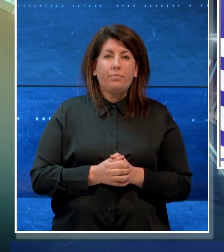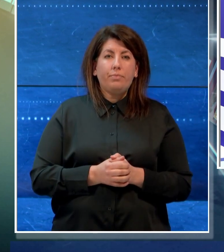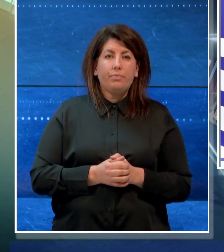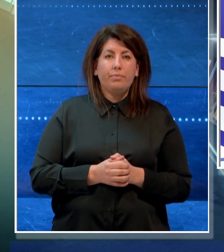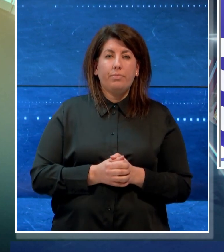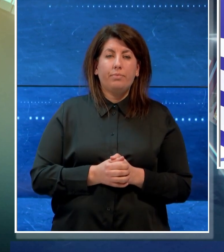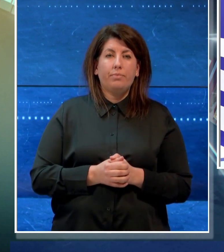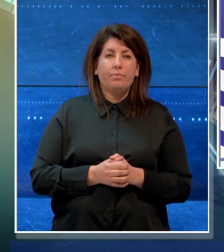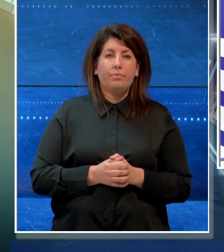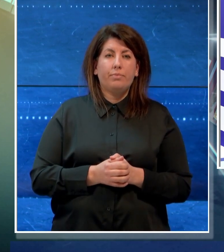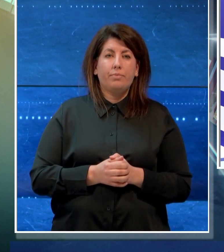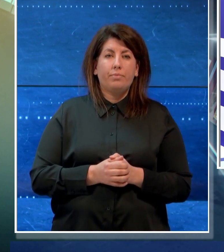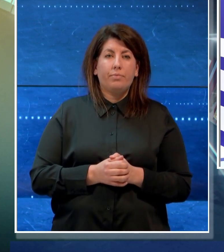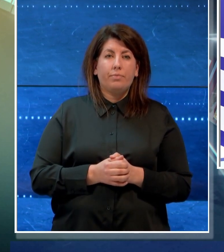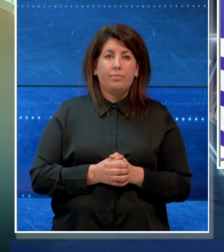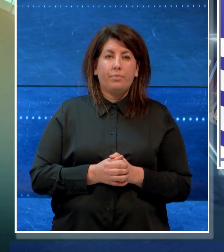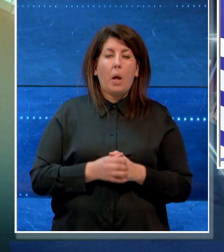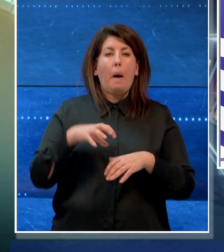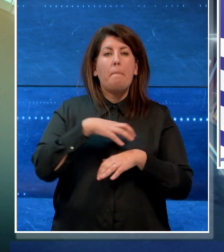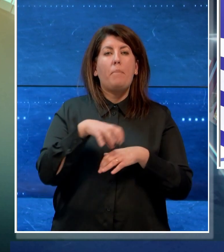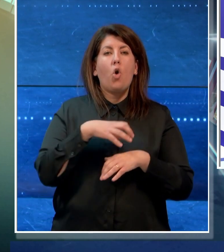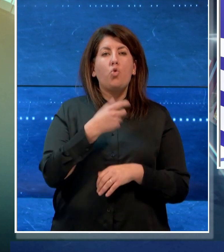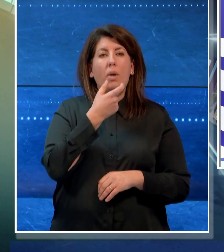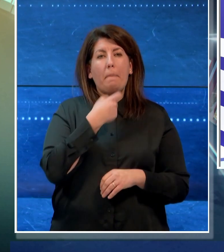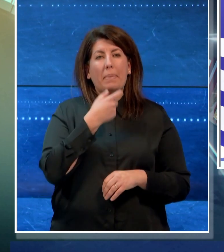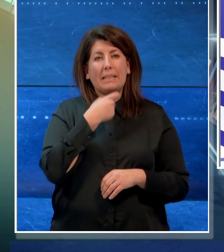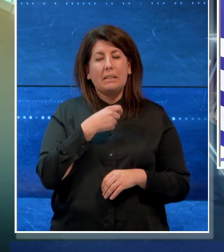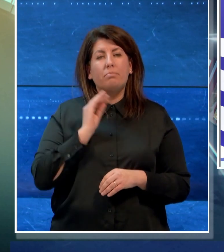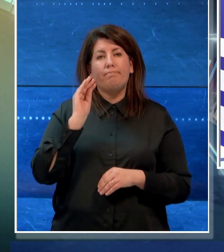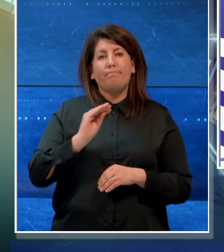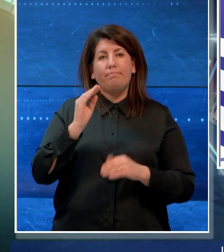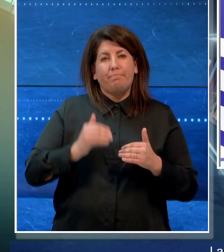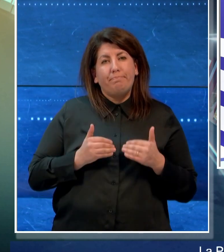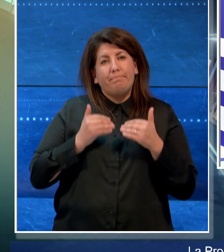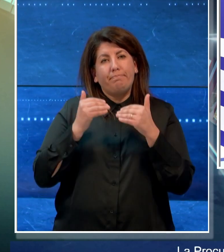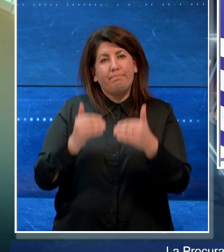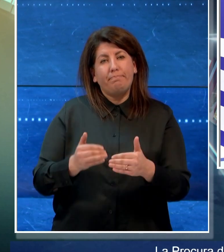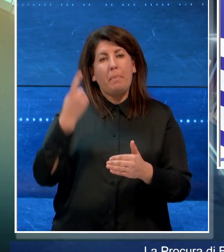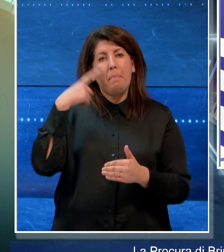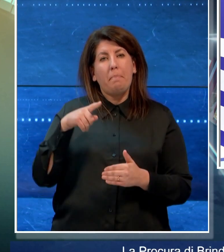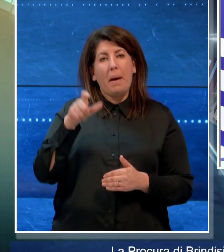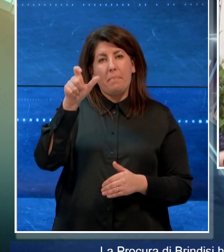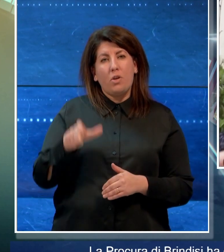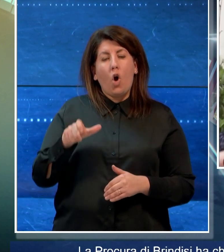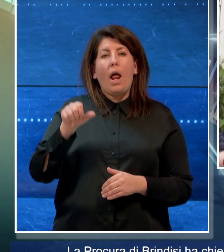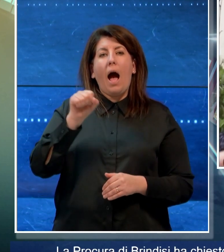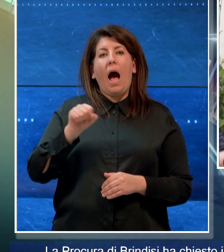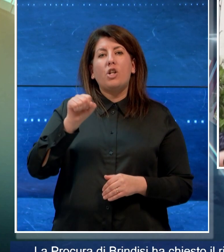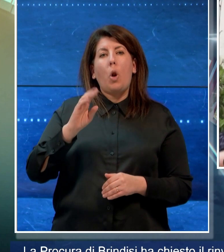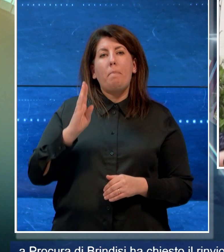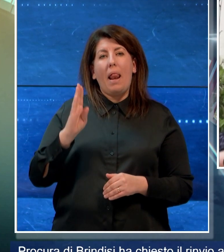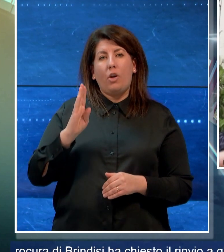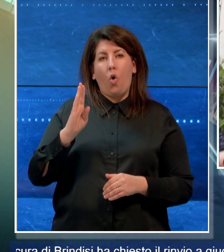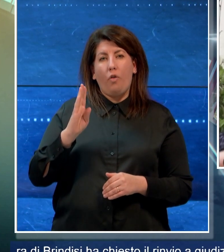La procura di Brindisi ha chiesto il rinvio a giudizio per Angelo Bellanova, il